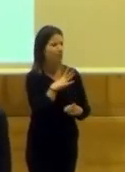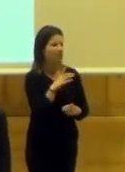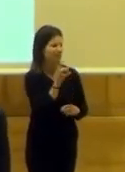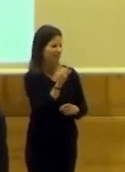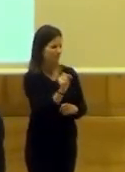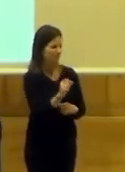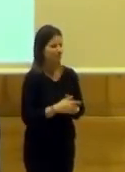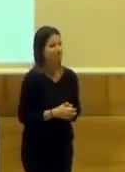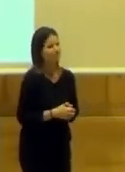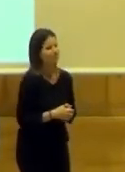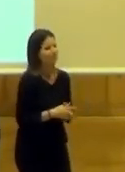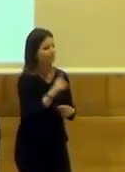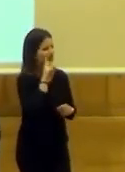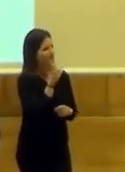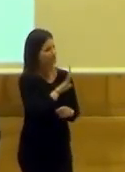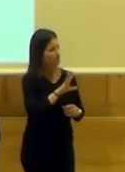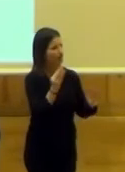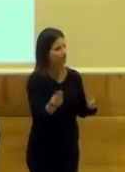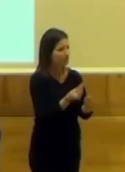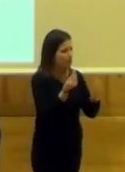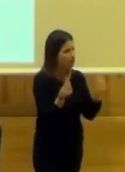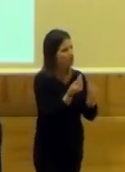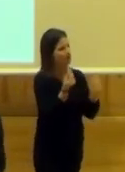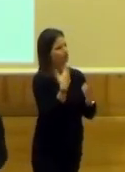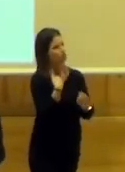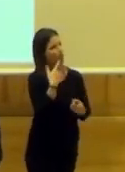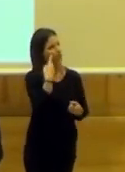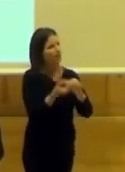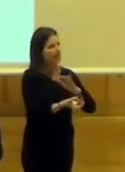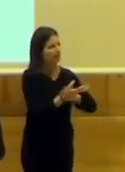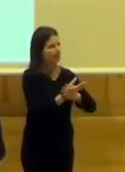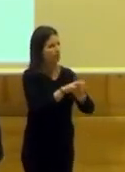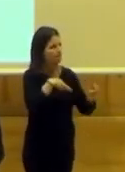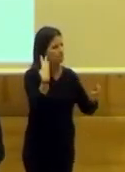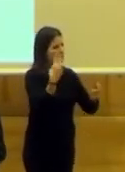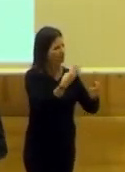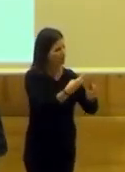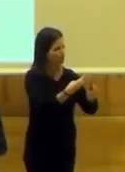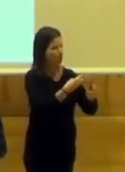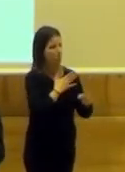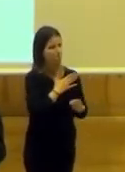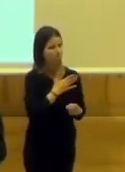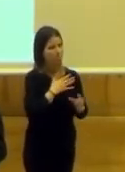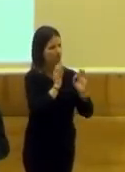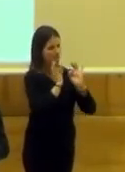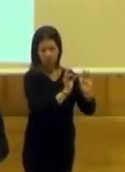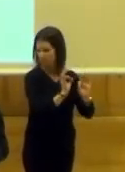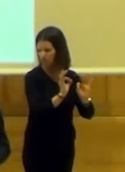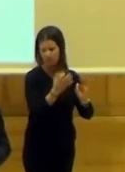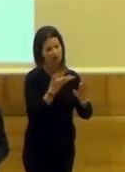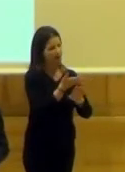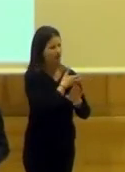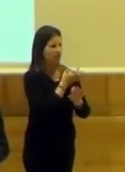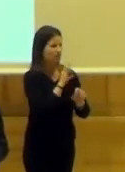de imagen corporativa, por ejemplo, algo que yo ambicionaba, como era la creación de una página propia, específica, que antes tenía que estar en la página de la universidad,